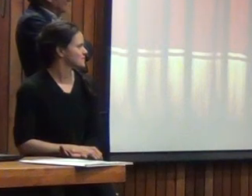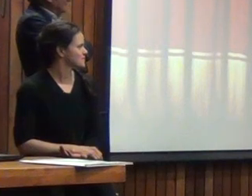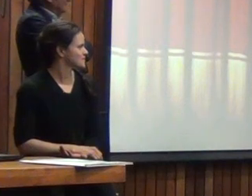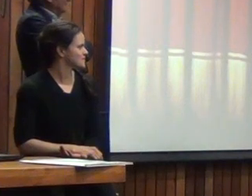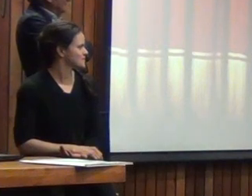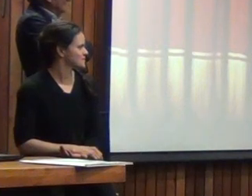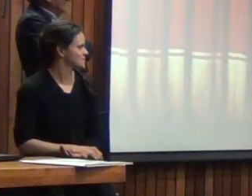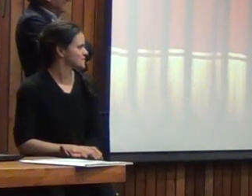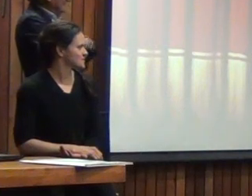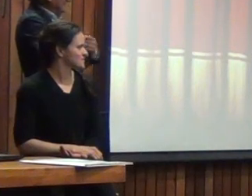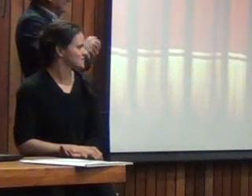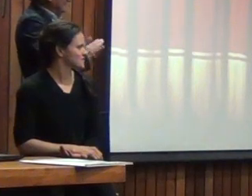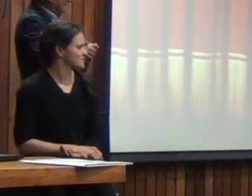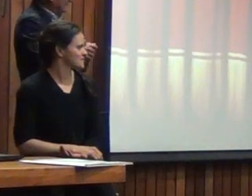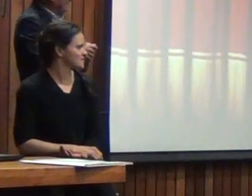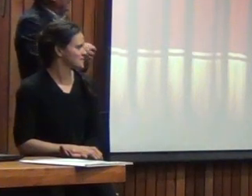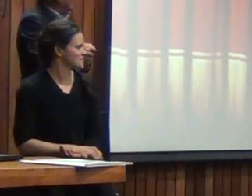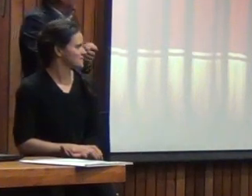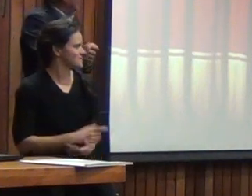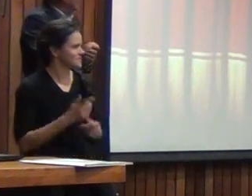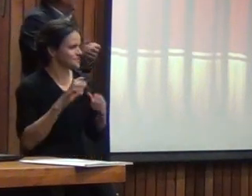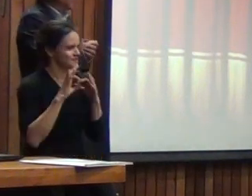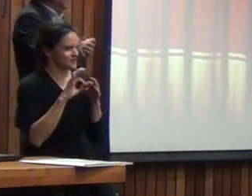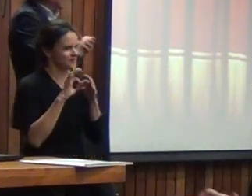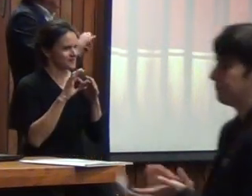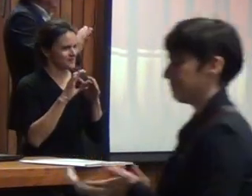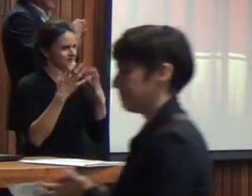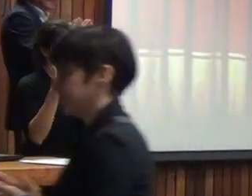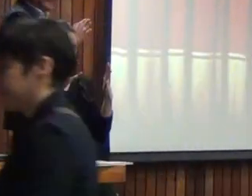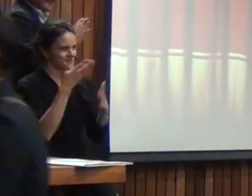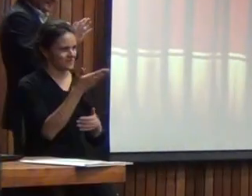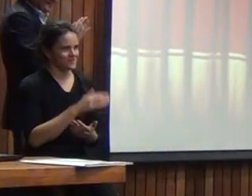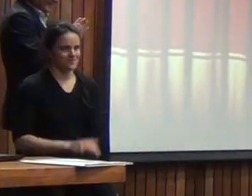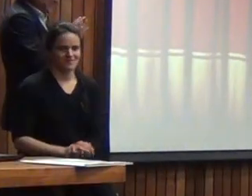muchas gracias un abrazo